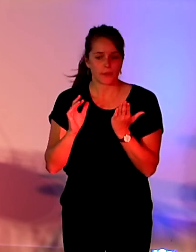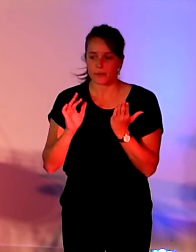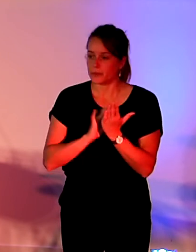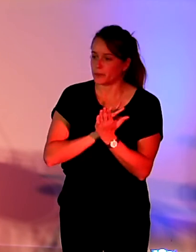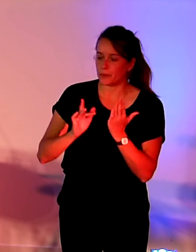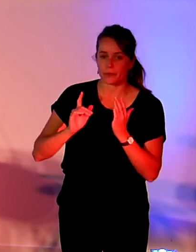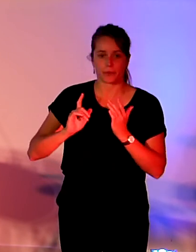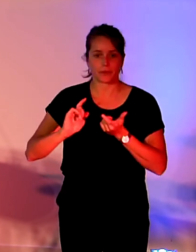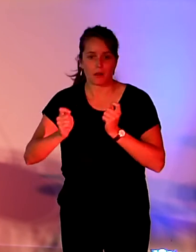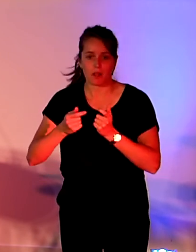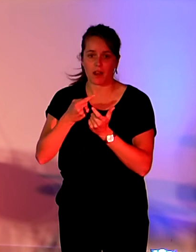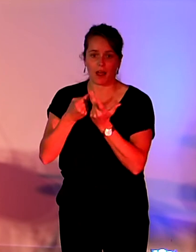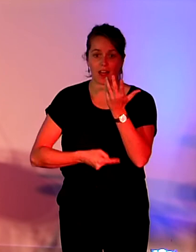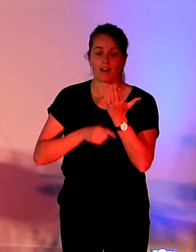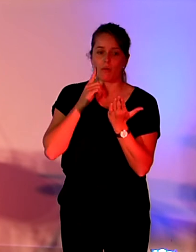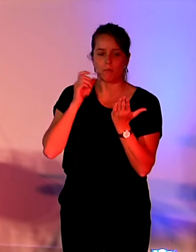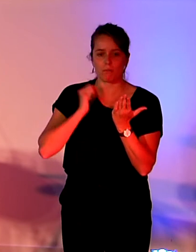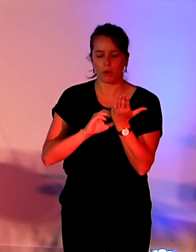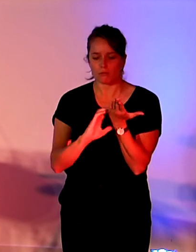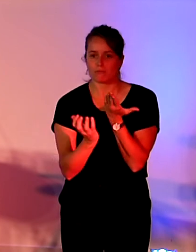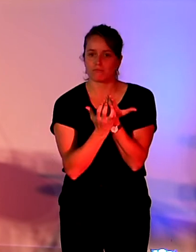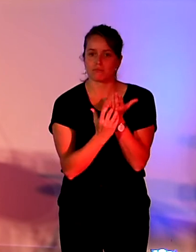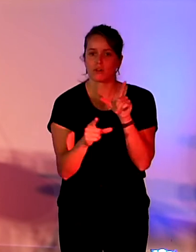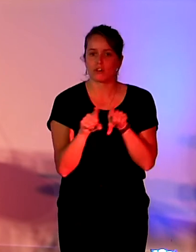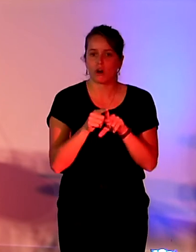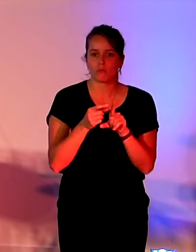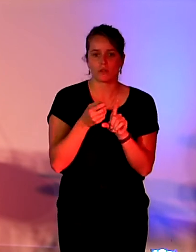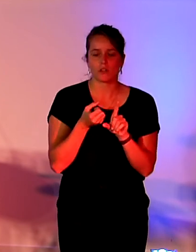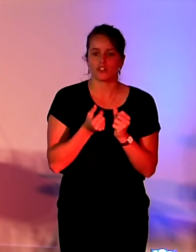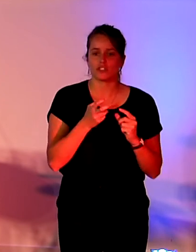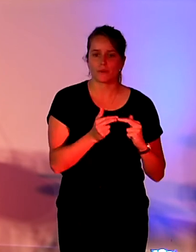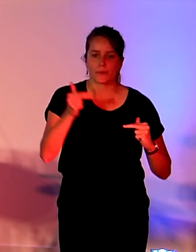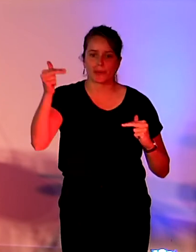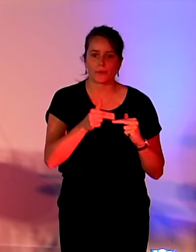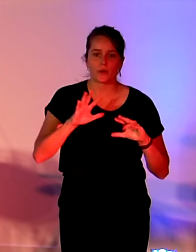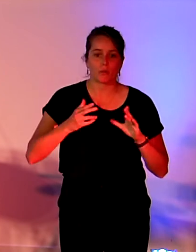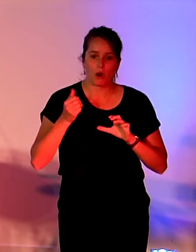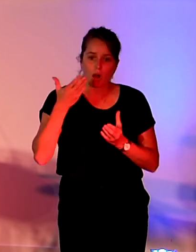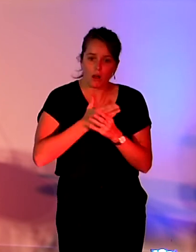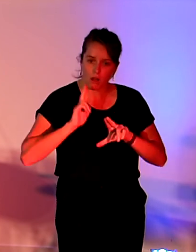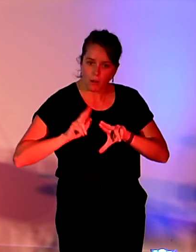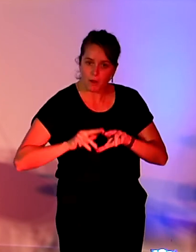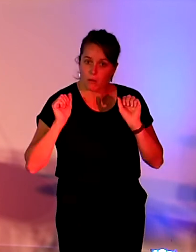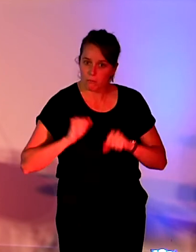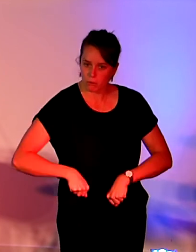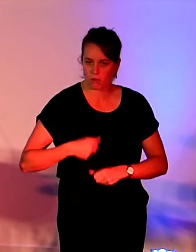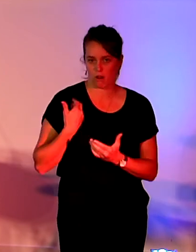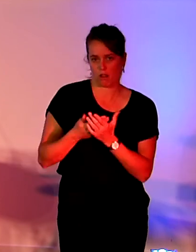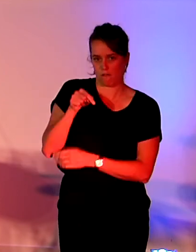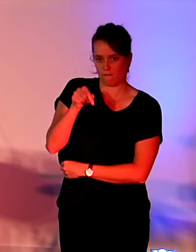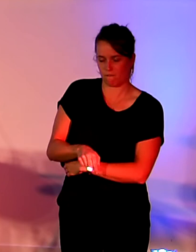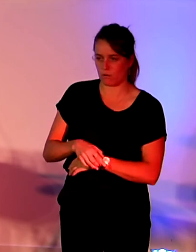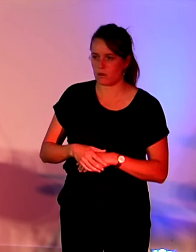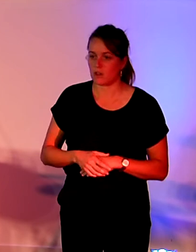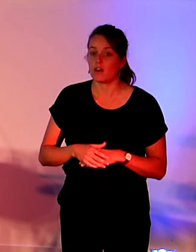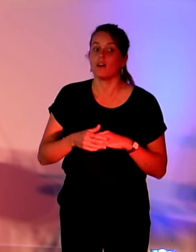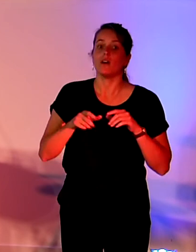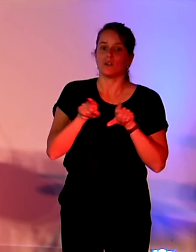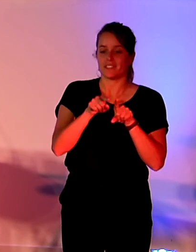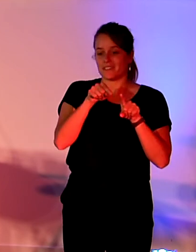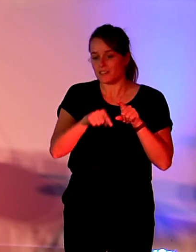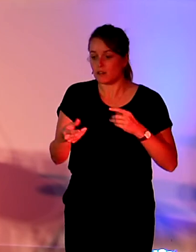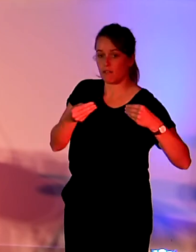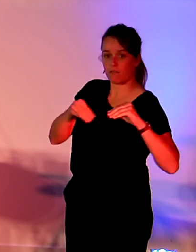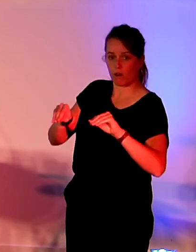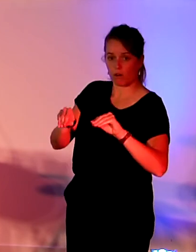numériques. Et donc enfin, les fabricants et vendeurs ont aussi l'obligation de communiquer la durée